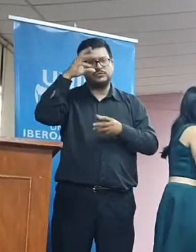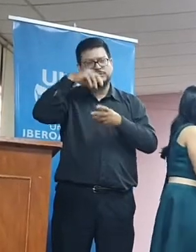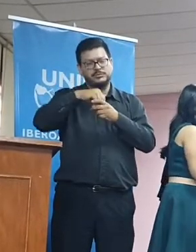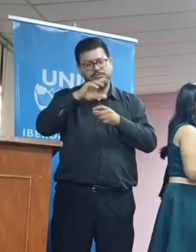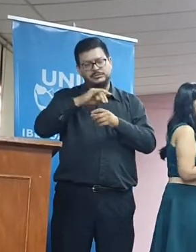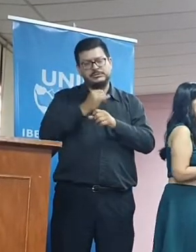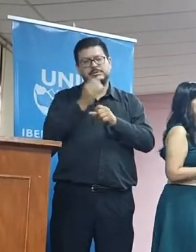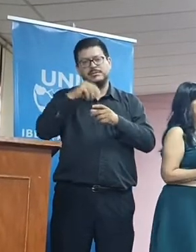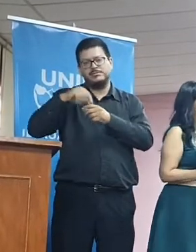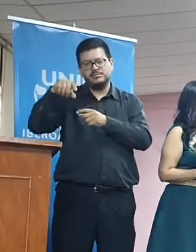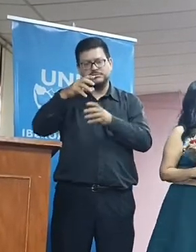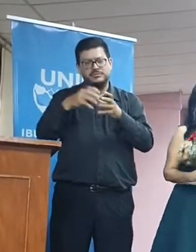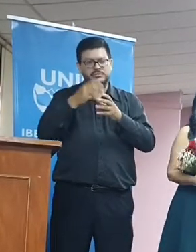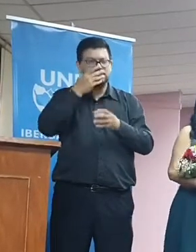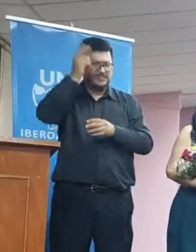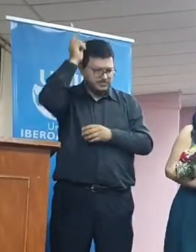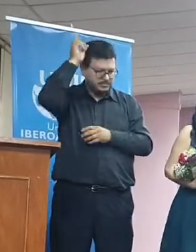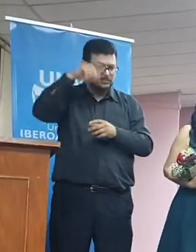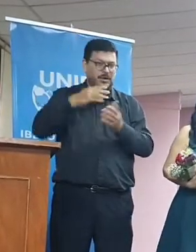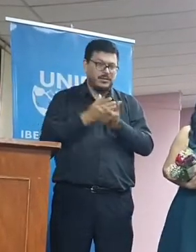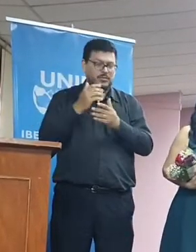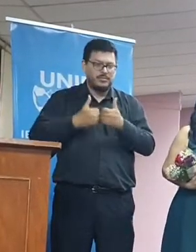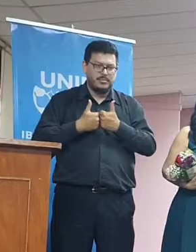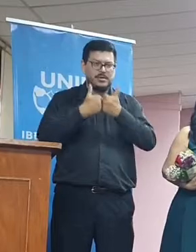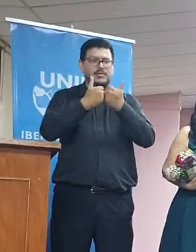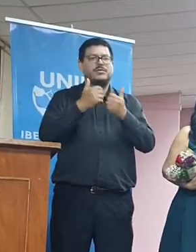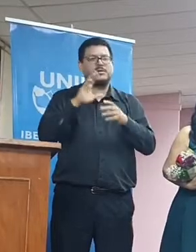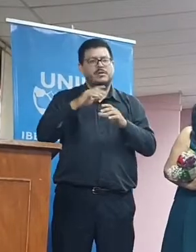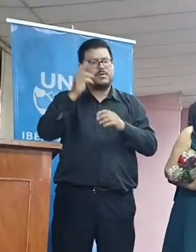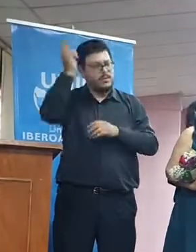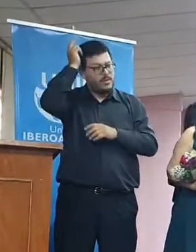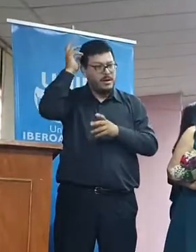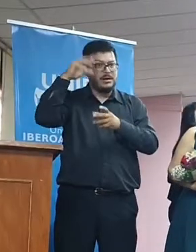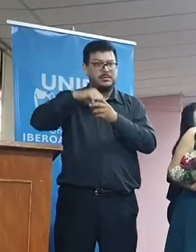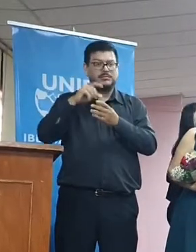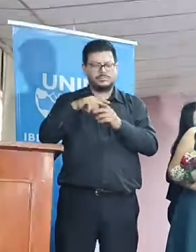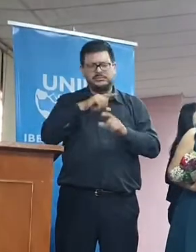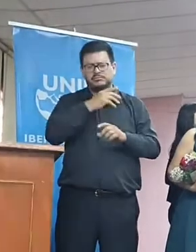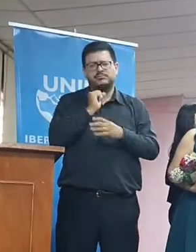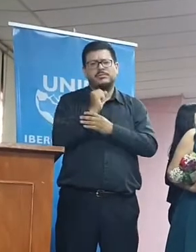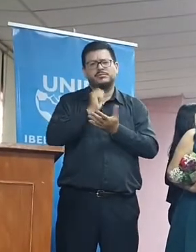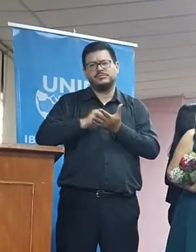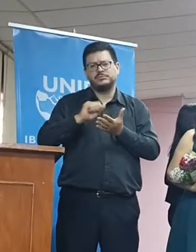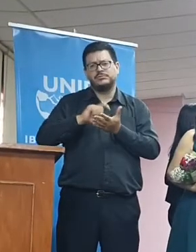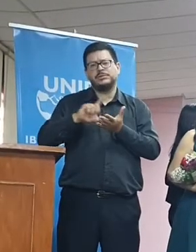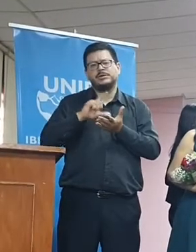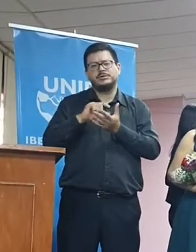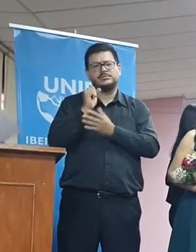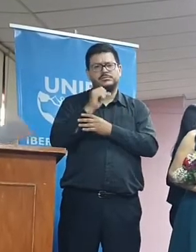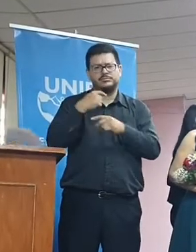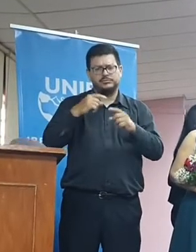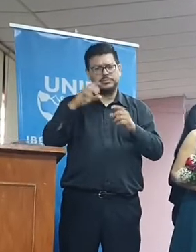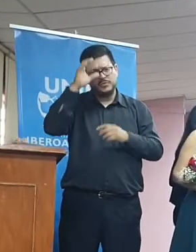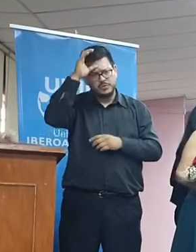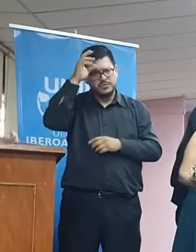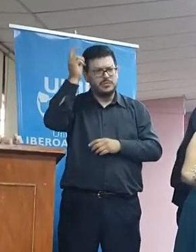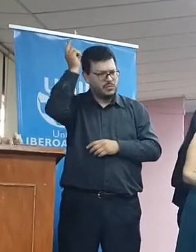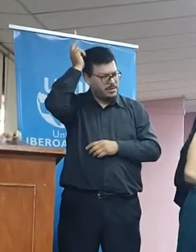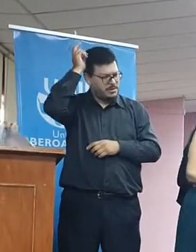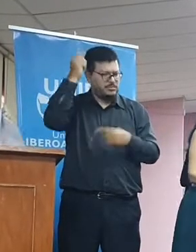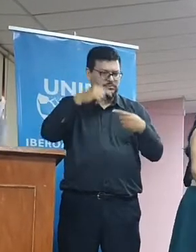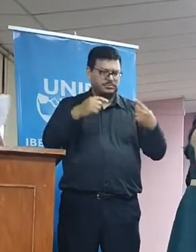autóctonas, ha ayudado a mejorar el guaraní en Internet. Tiene varios libros publicados sobre lengua y cultura guaraní.